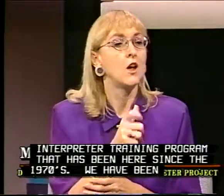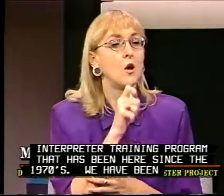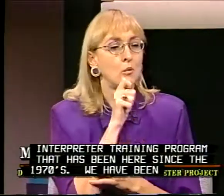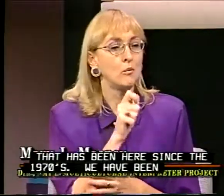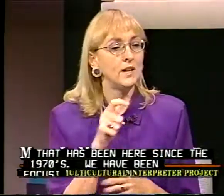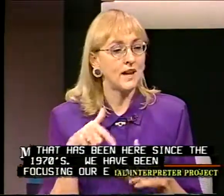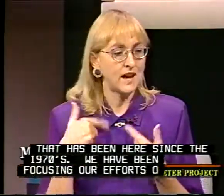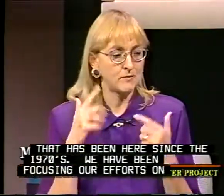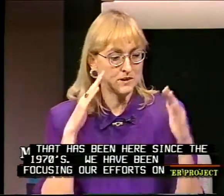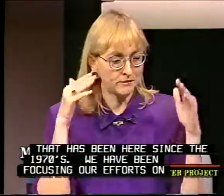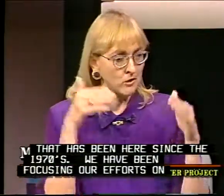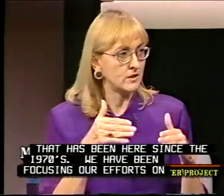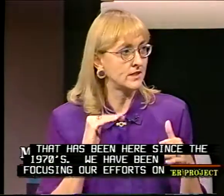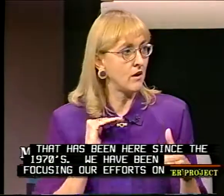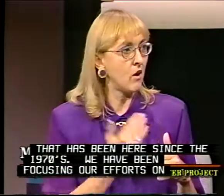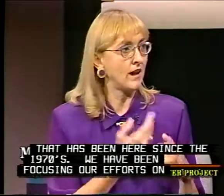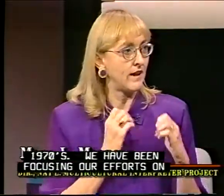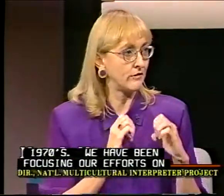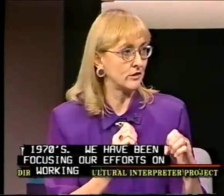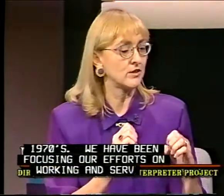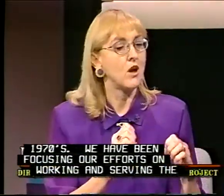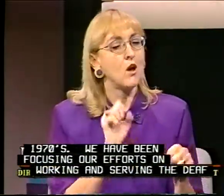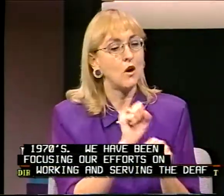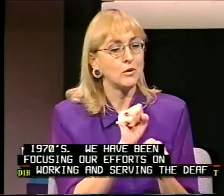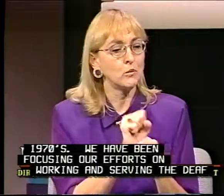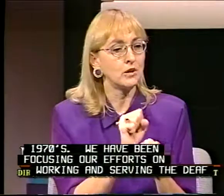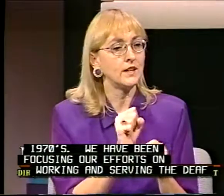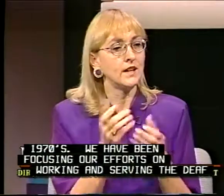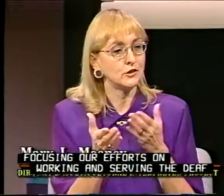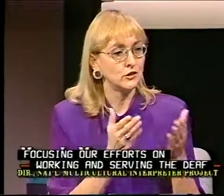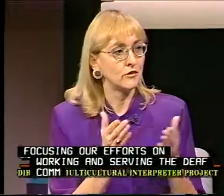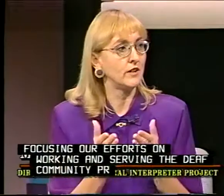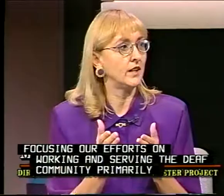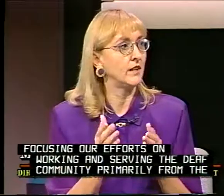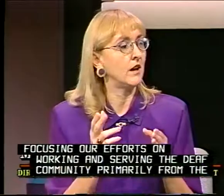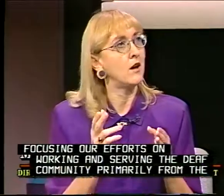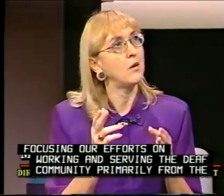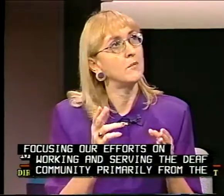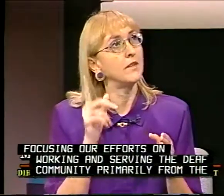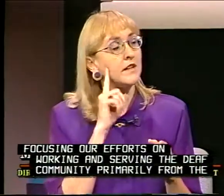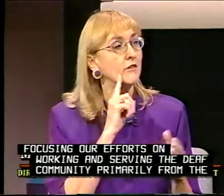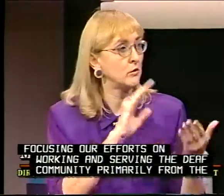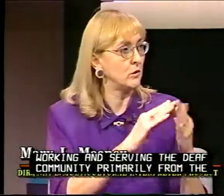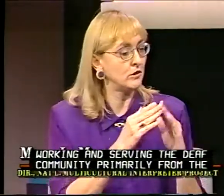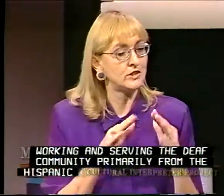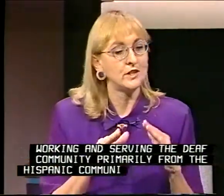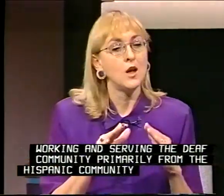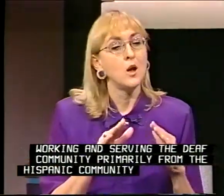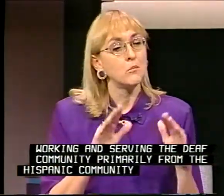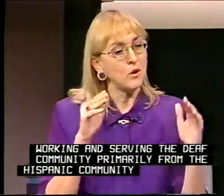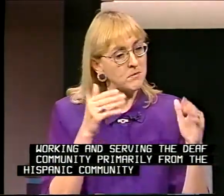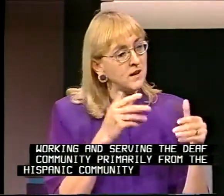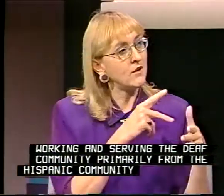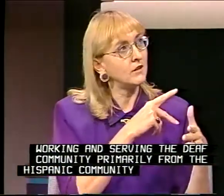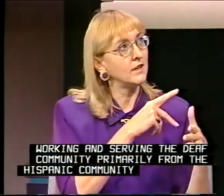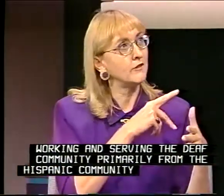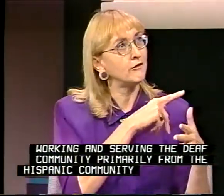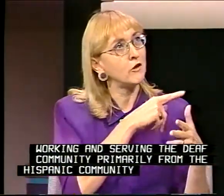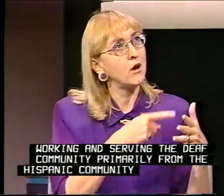We have been focusing our efforts on working and serving the deaf community primarily from